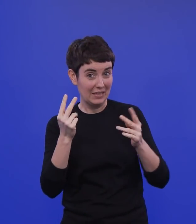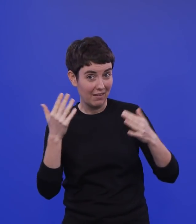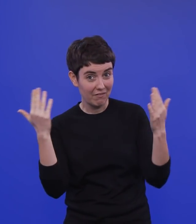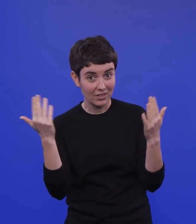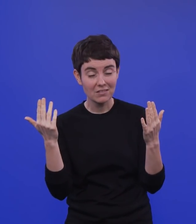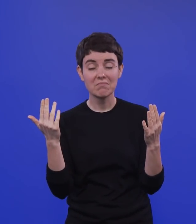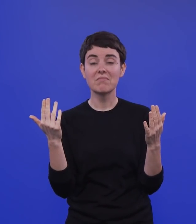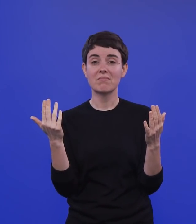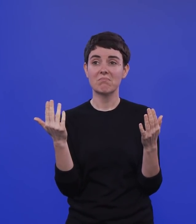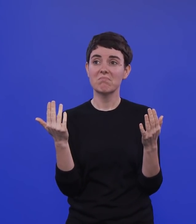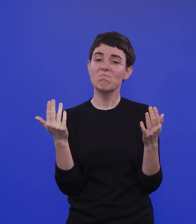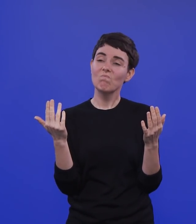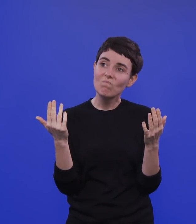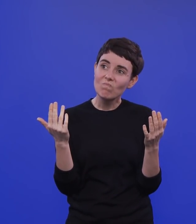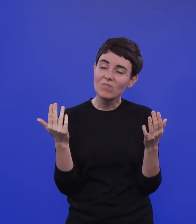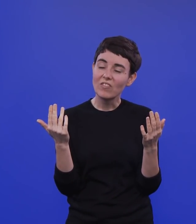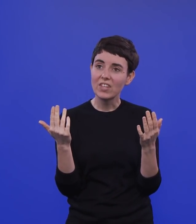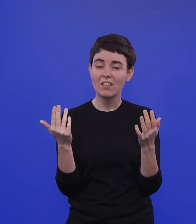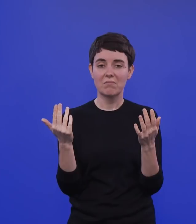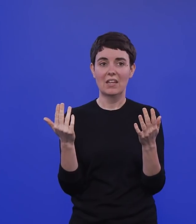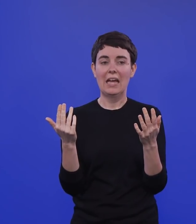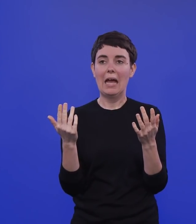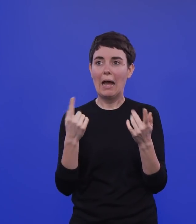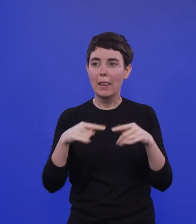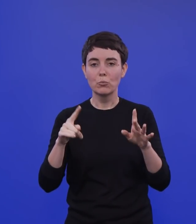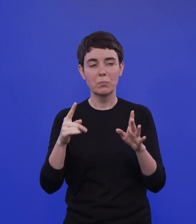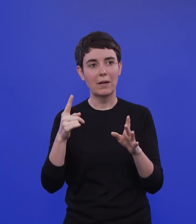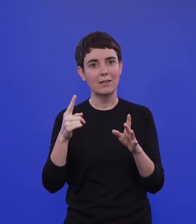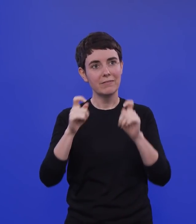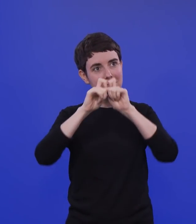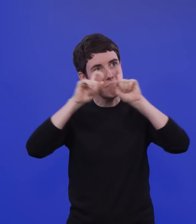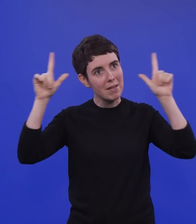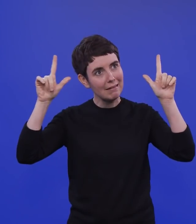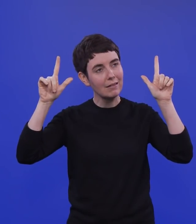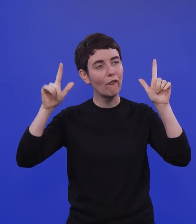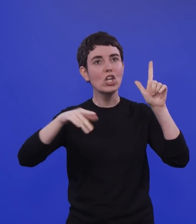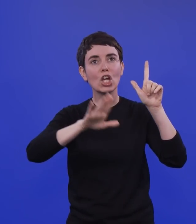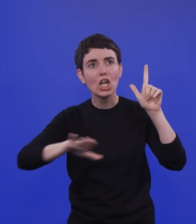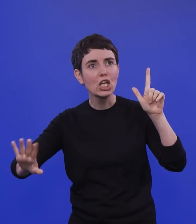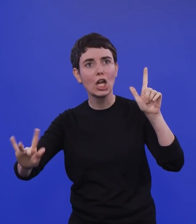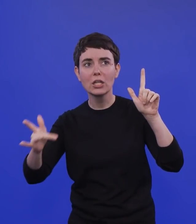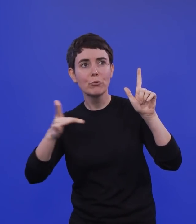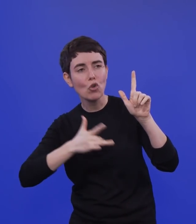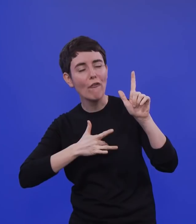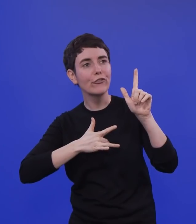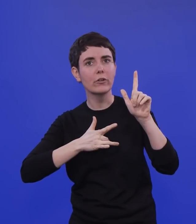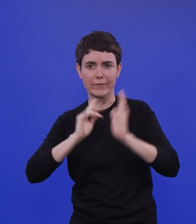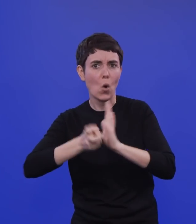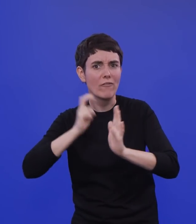ja, vielleicht auch so in so eine Selbstbestätigungsschleife gekommene Argumentation, dass die Kinder ja außen